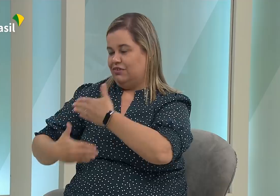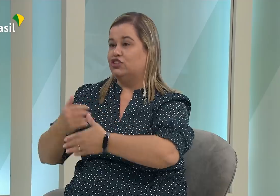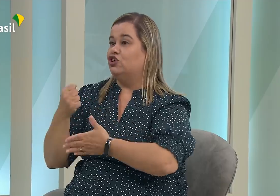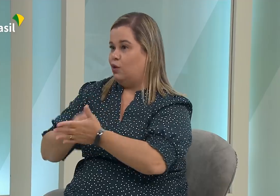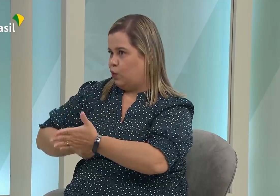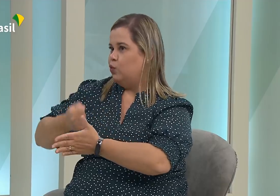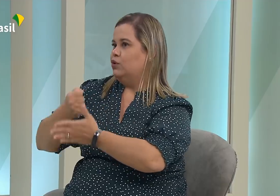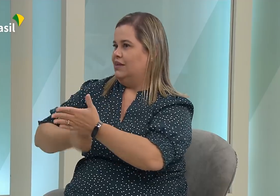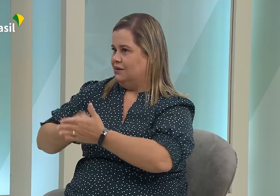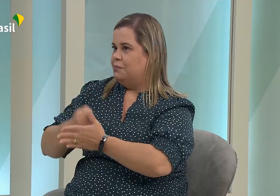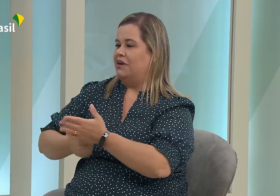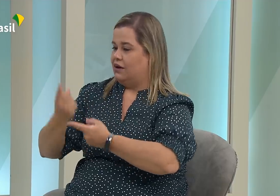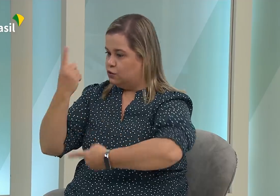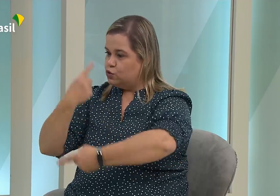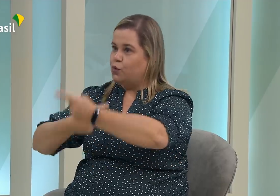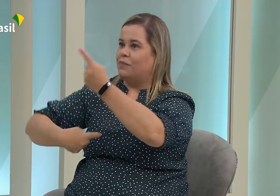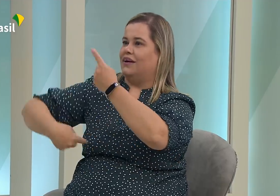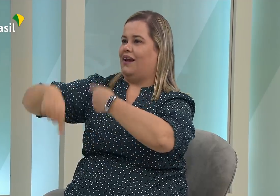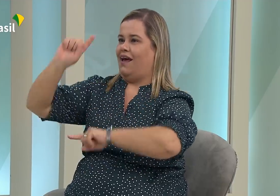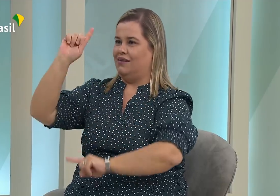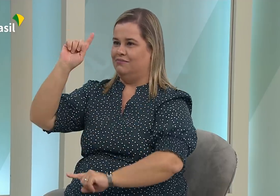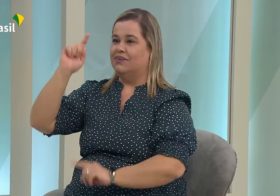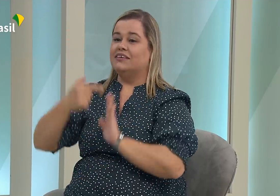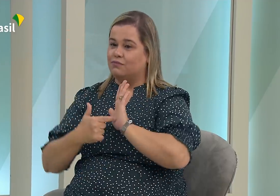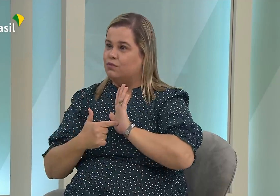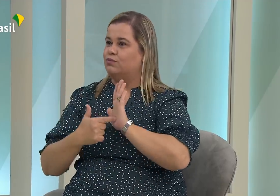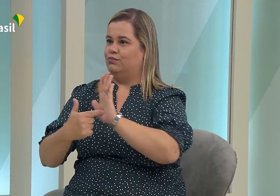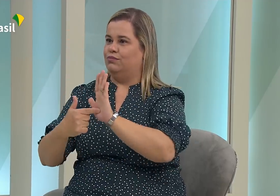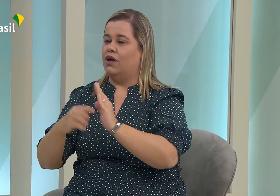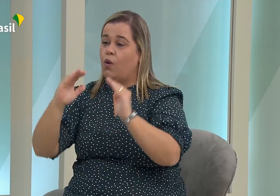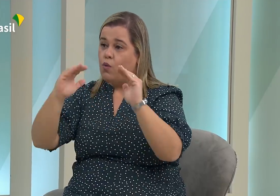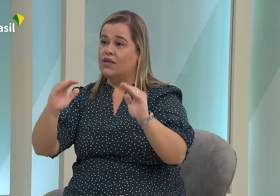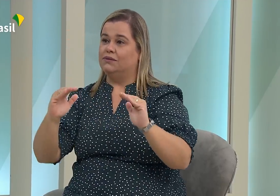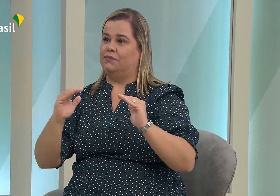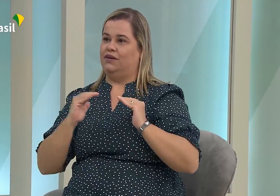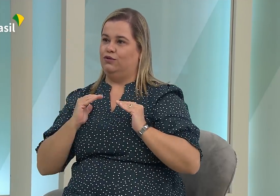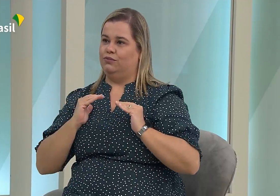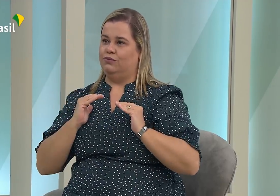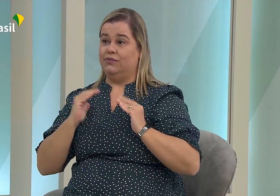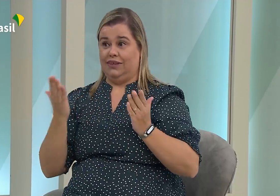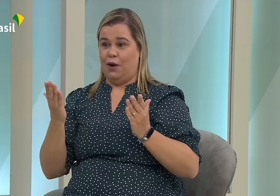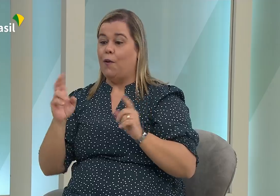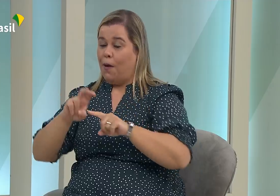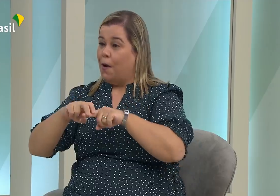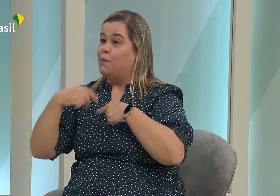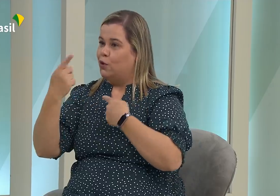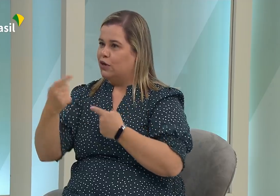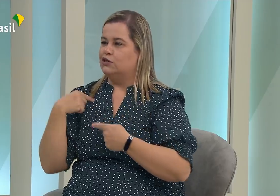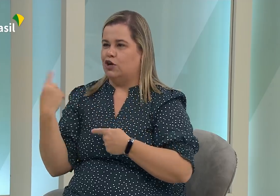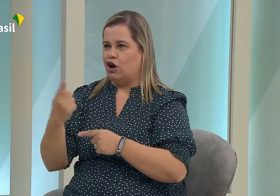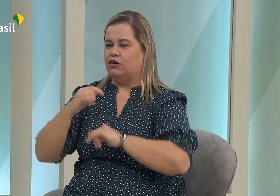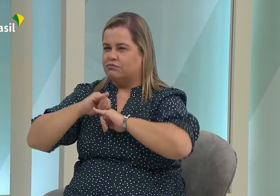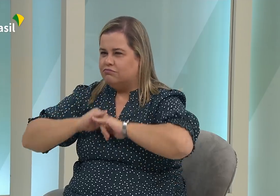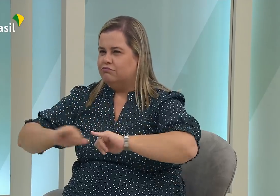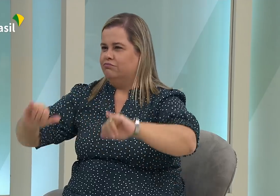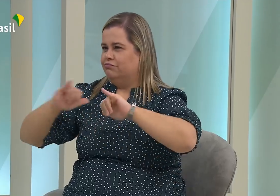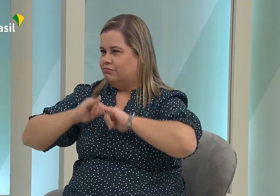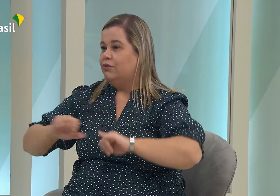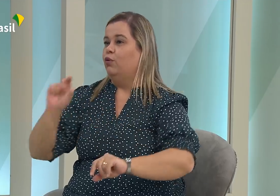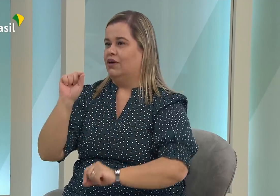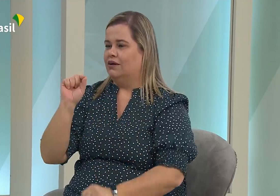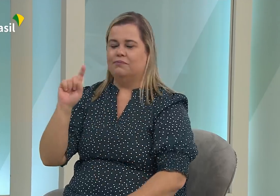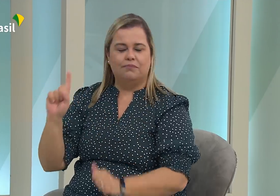Porque todas as pessoas com deficiência têm uma vida de luta para superar todos os desafios e serem